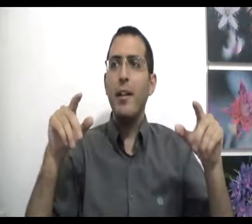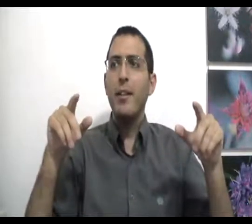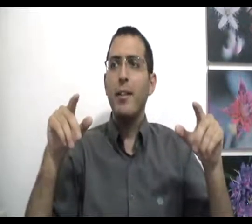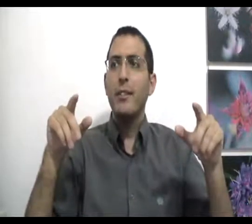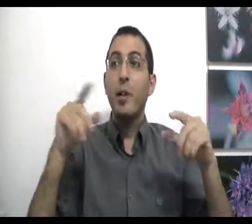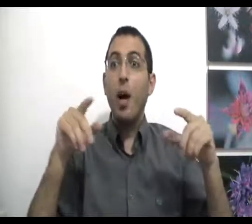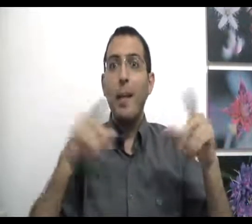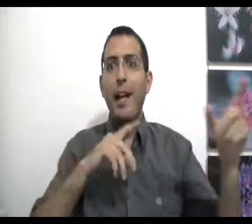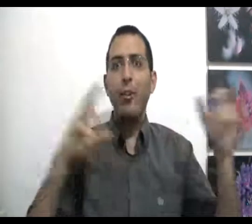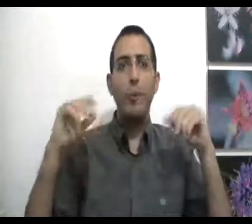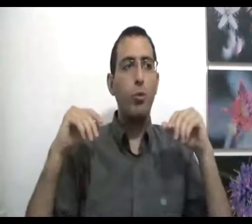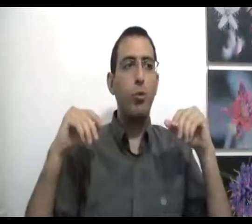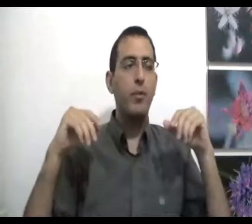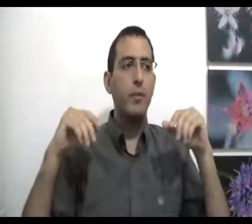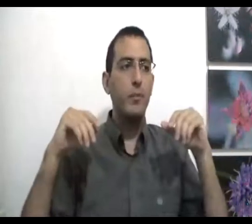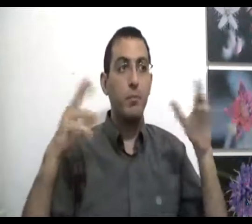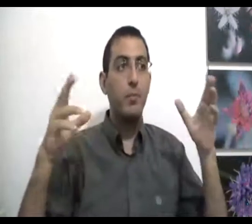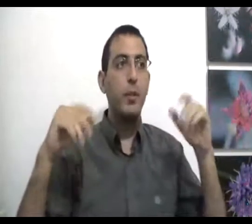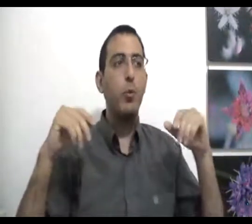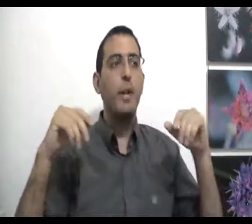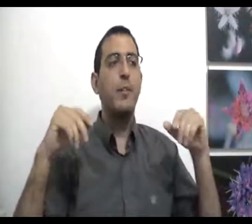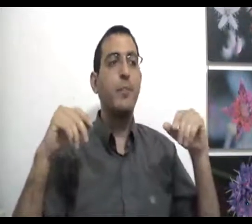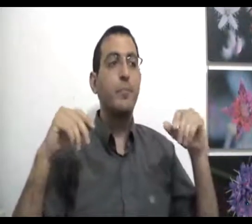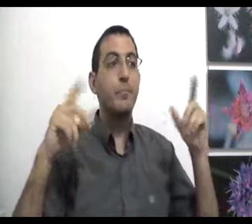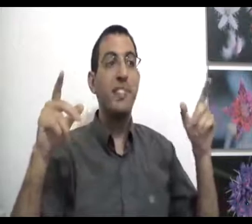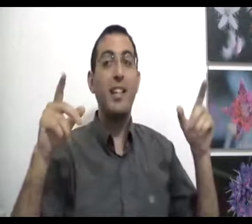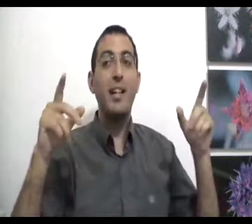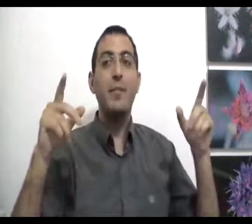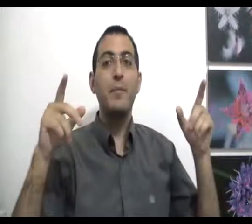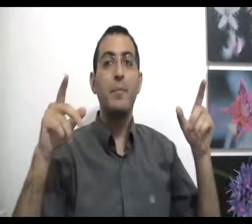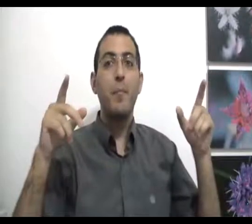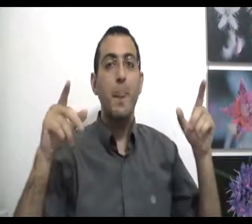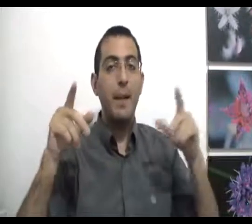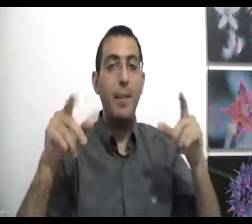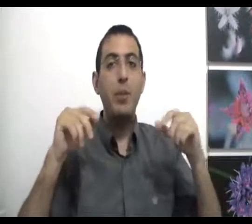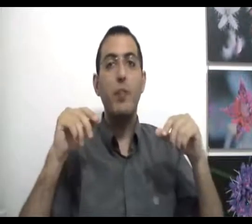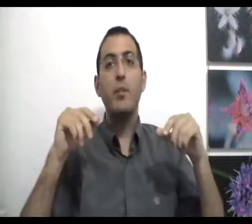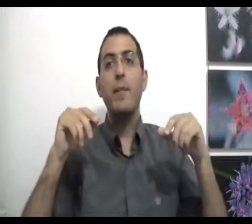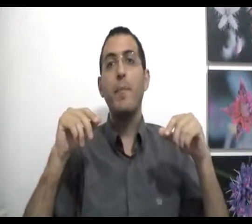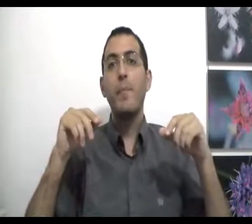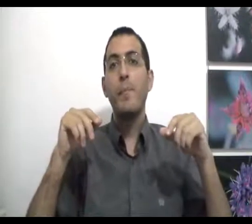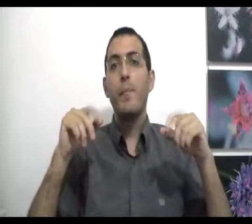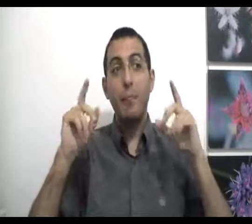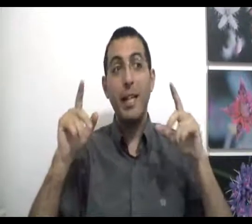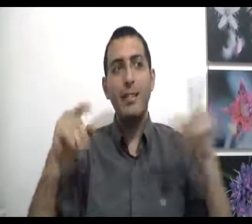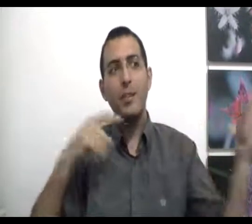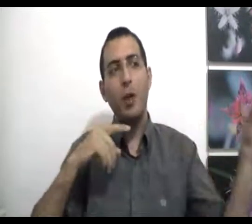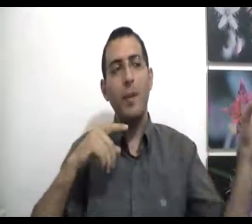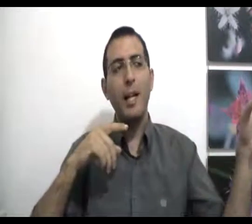זה גורם לי להרגיש מאוד טוב לדוגמה, מסקנה למה את אוהב אותם? בגלל שזה גורם לך